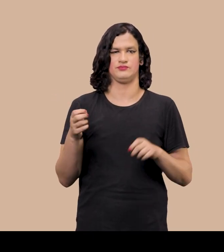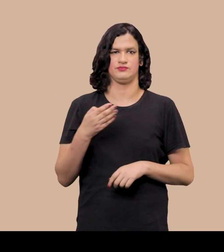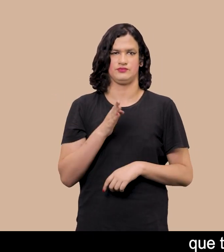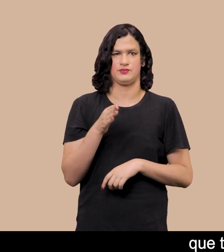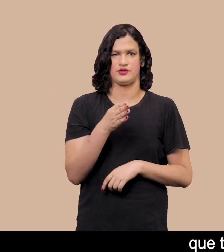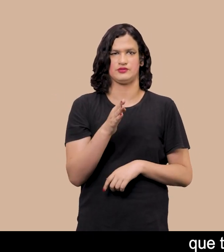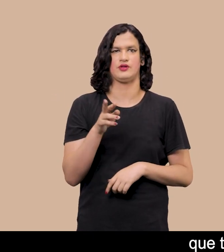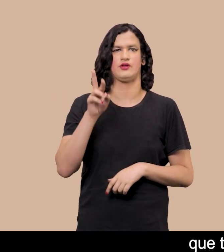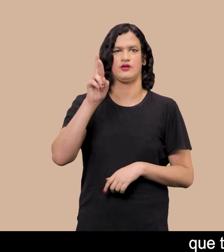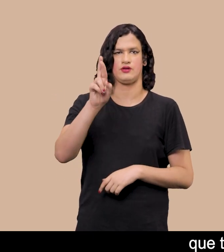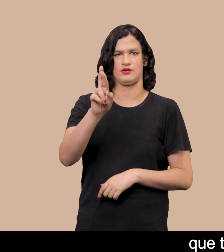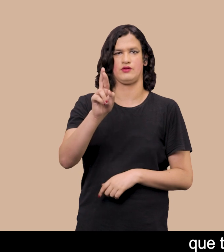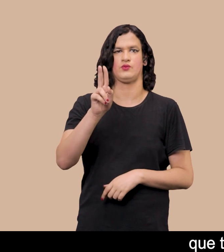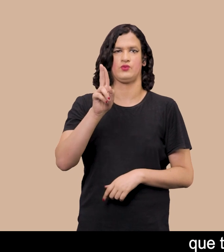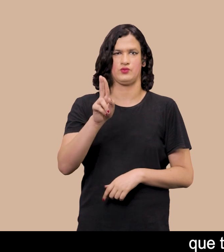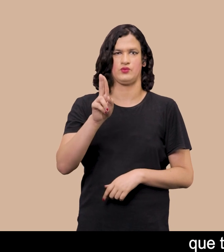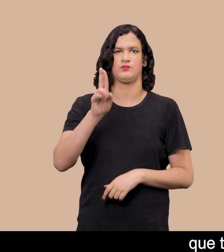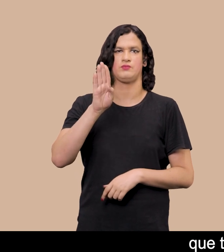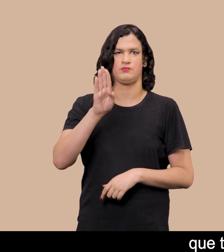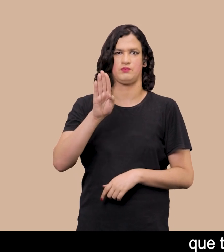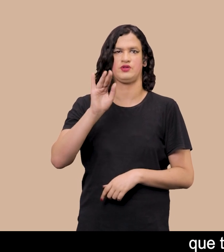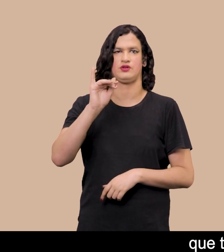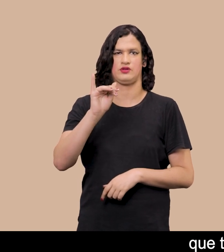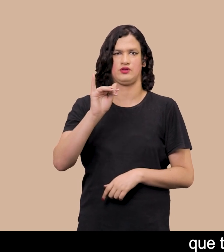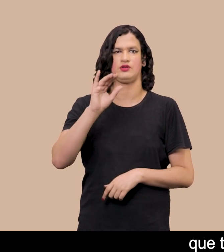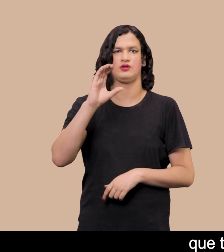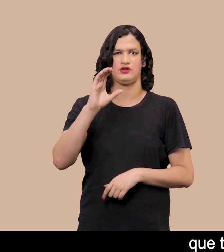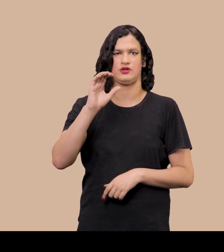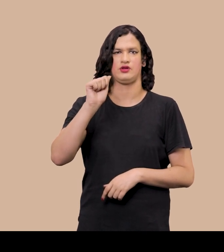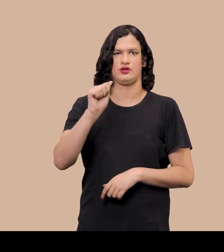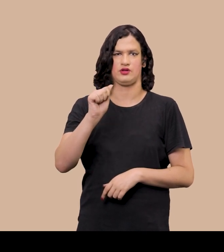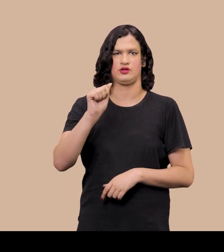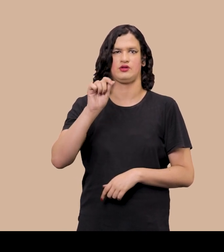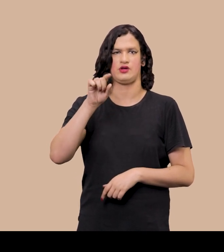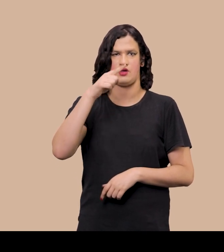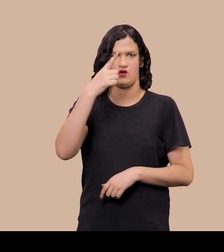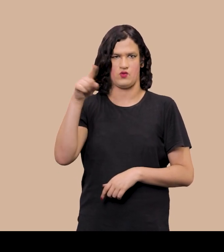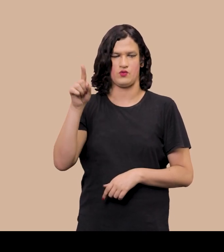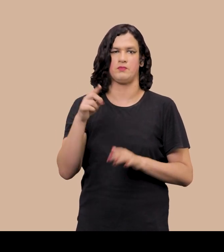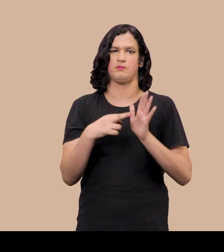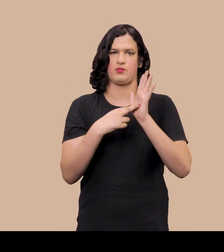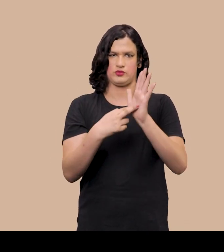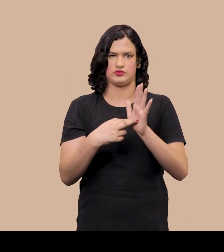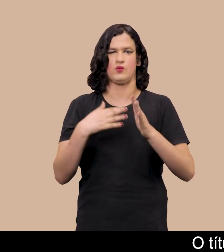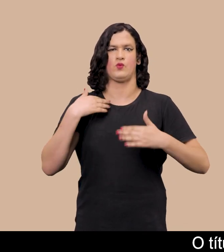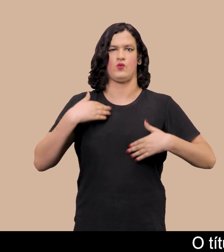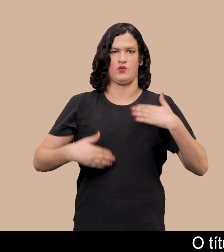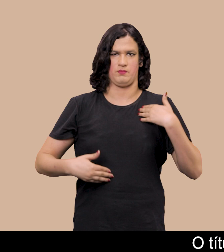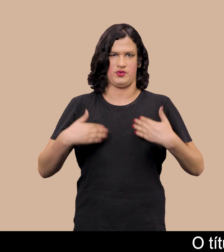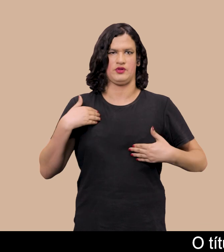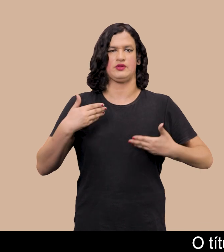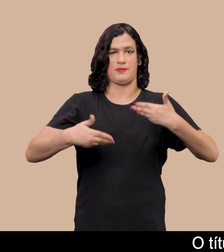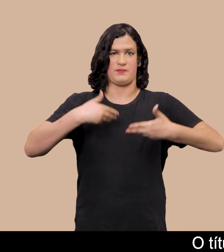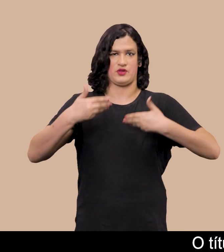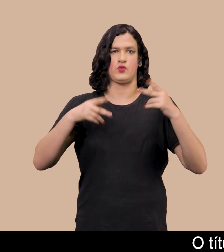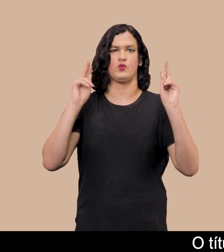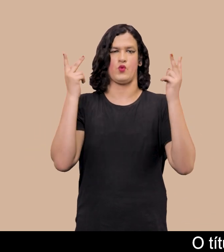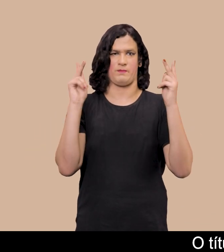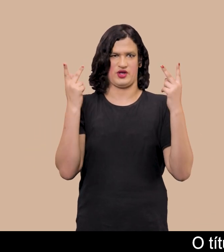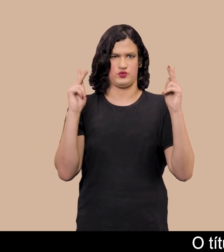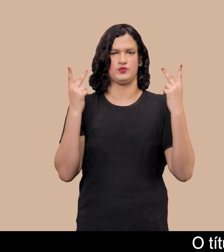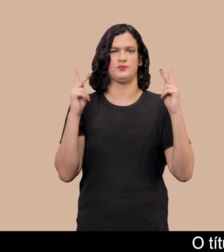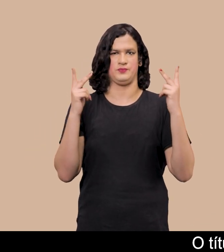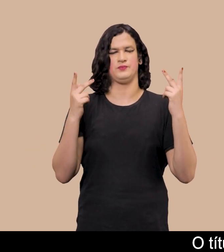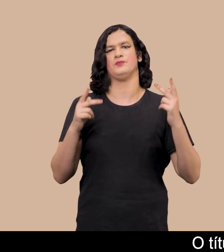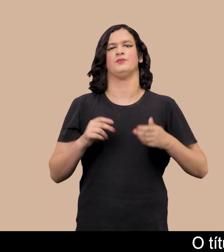do Rubicão Que tem como tema central O corpo em transformação por efeito da terapia hormonal O título Faz menção a